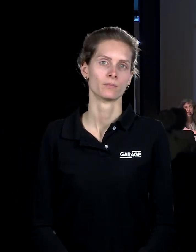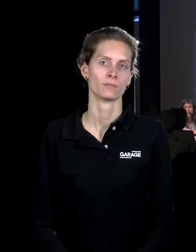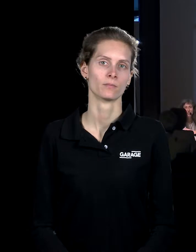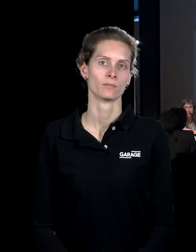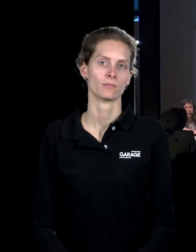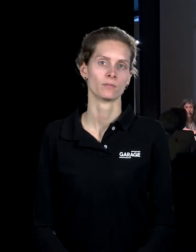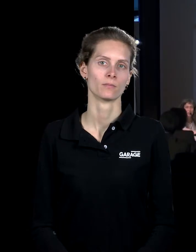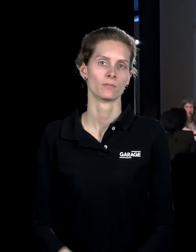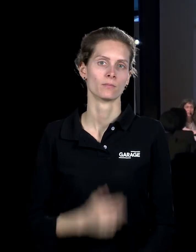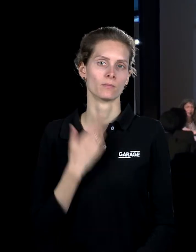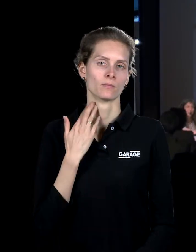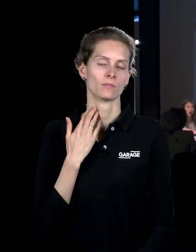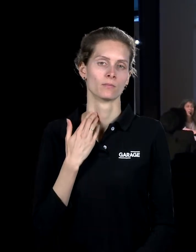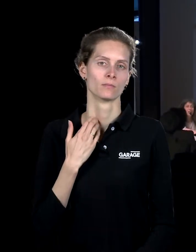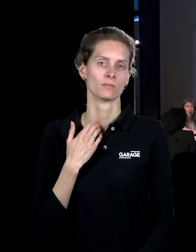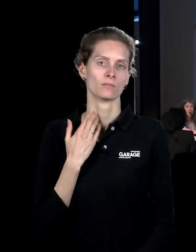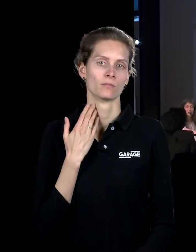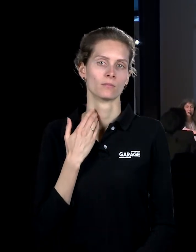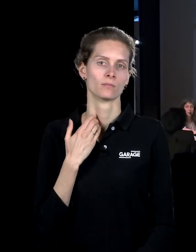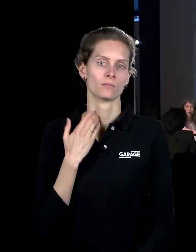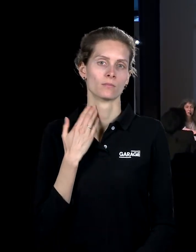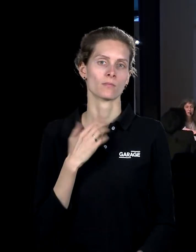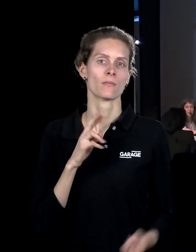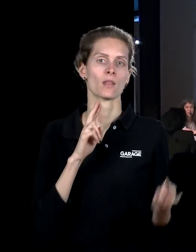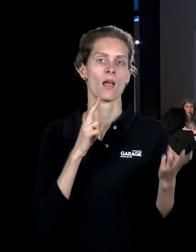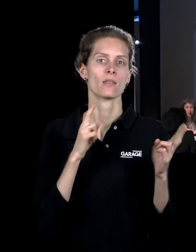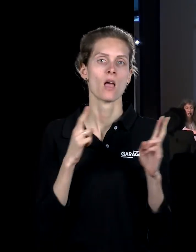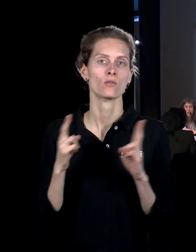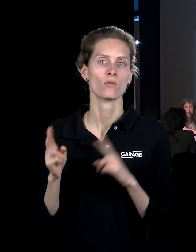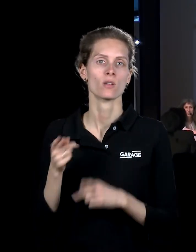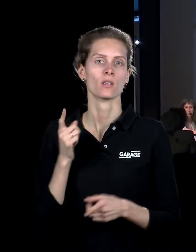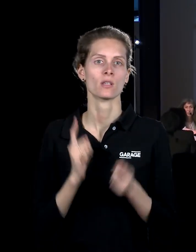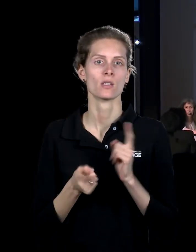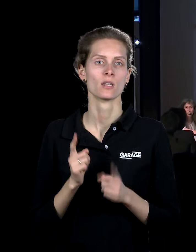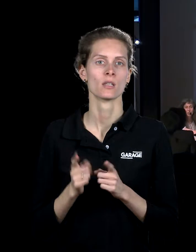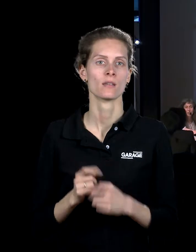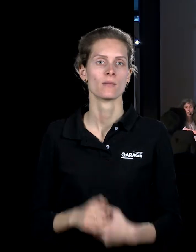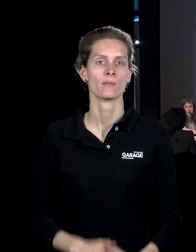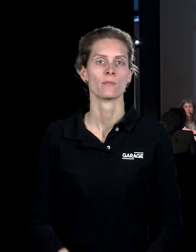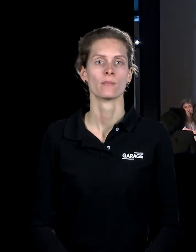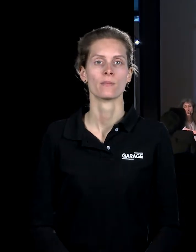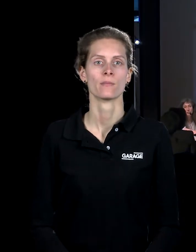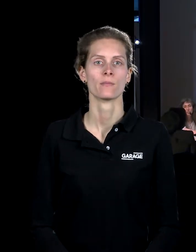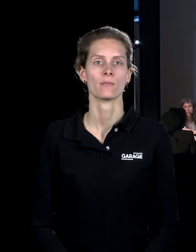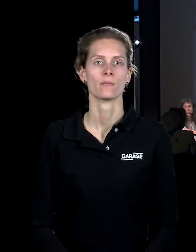Кейли, звезды этого американского мюзикла, танцовщица действительно исполняет его номер, стоя действительно под дождем на